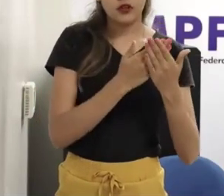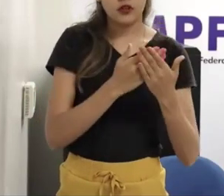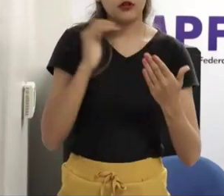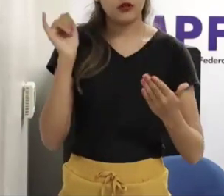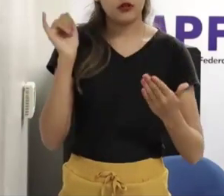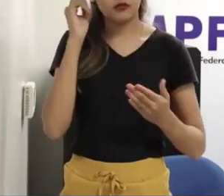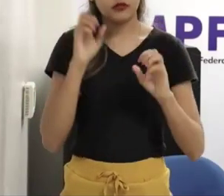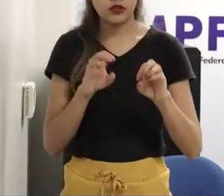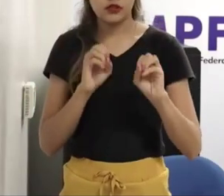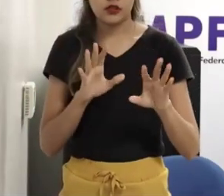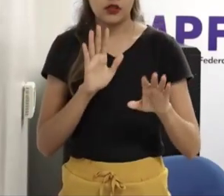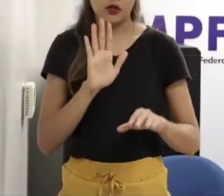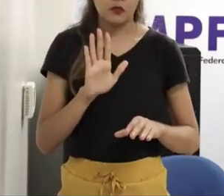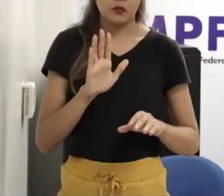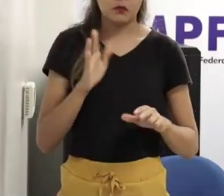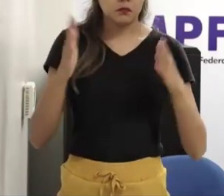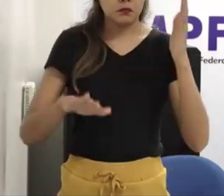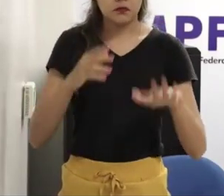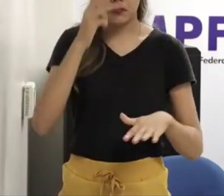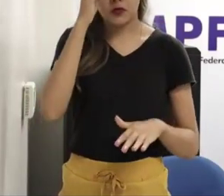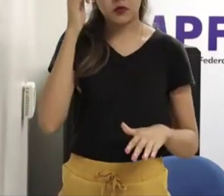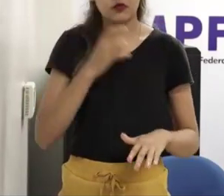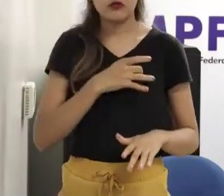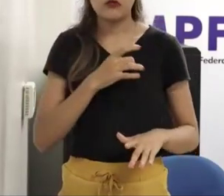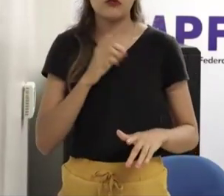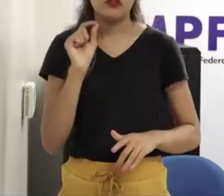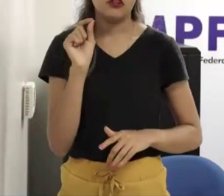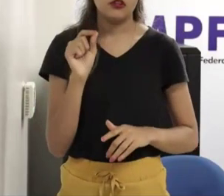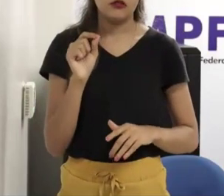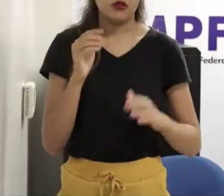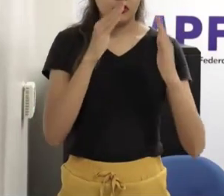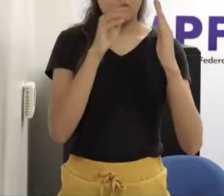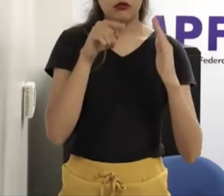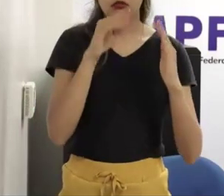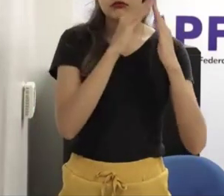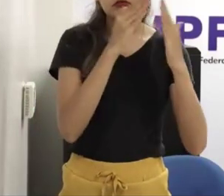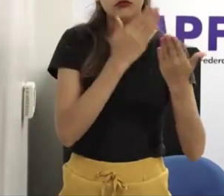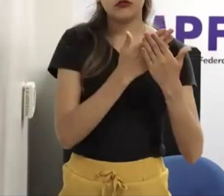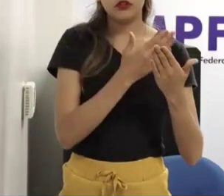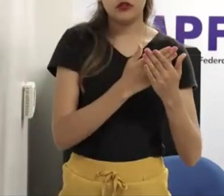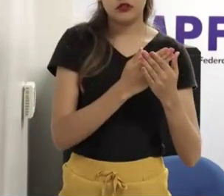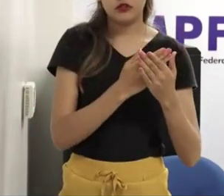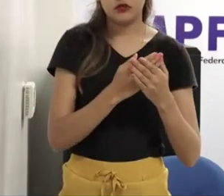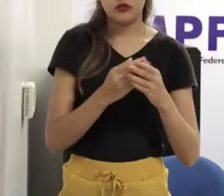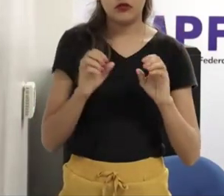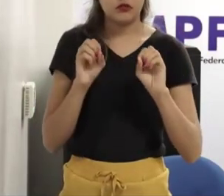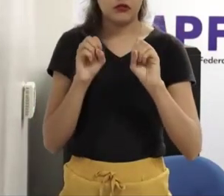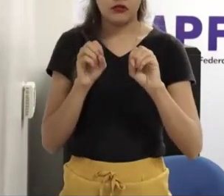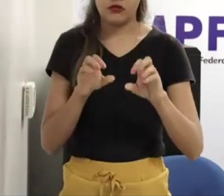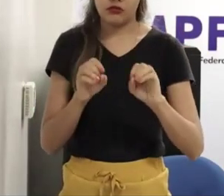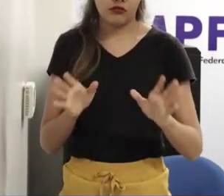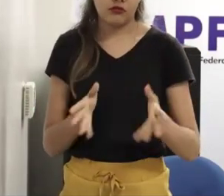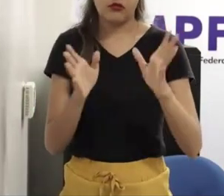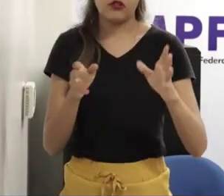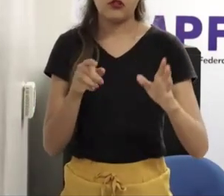com os pais, cada faixa etária tem uma abordagem diferente, de novo, vou fazer um elogio aí ao